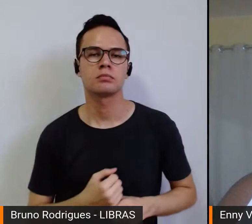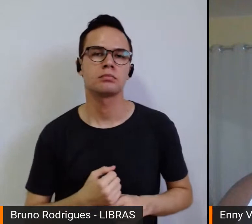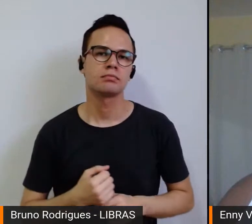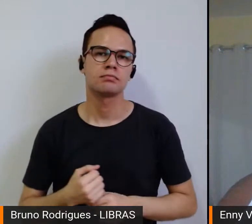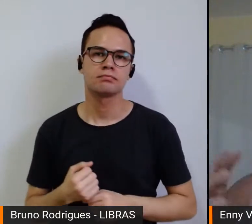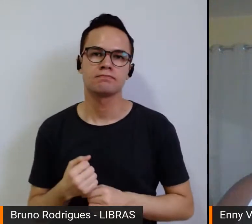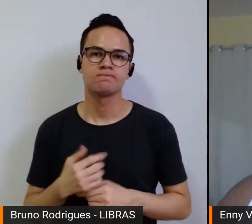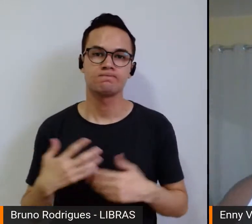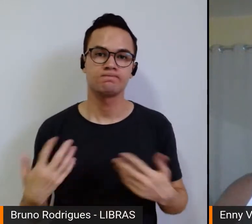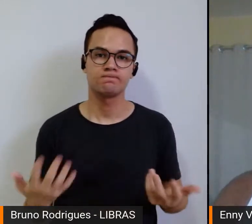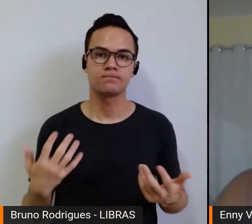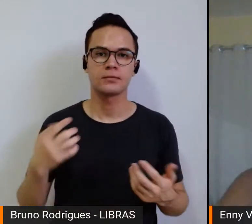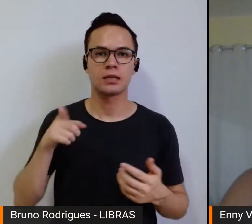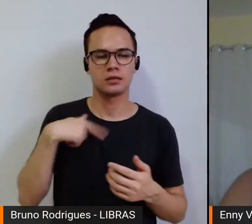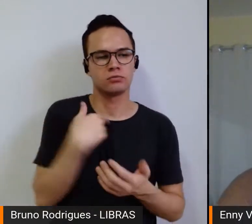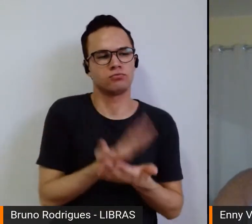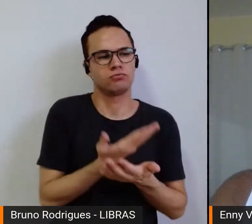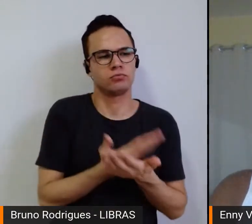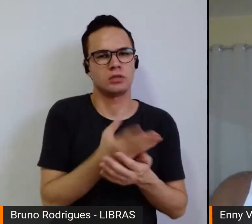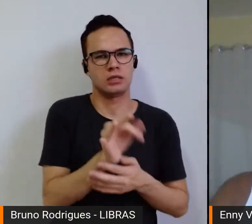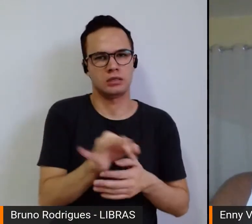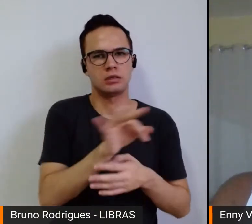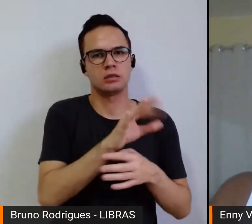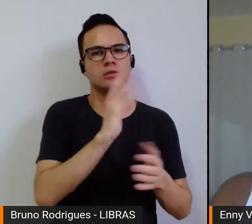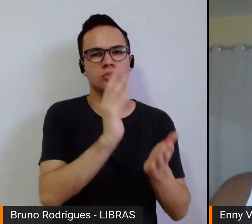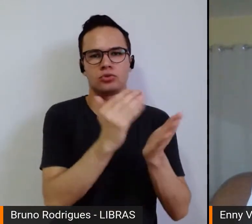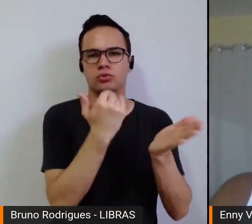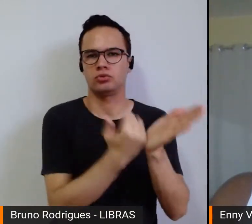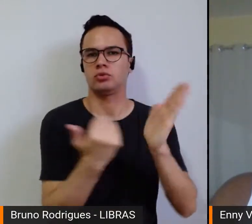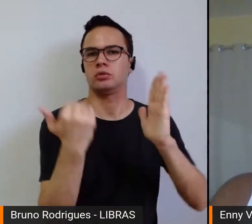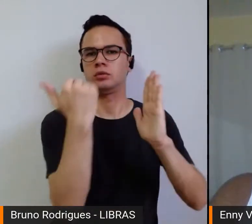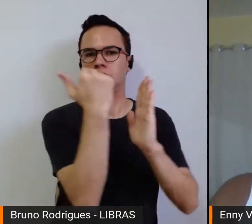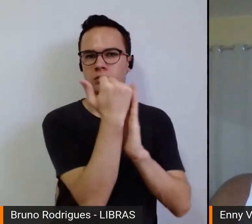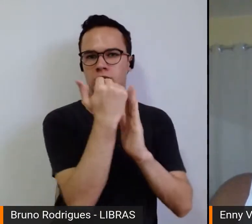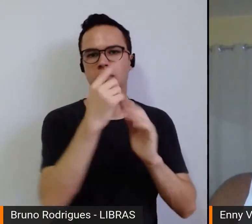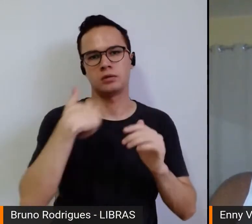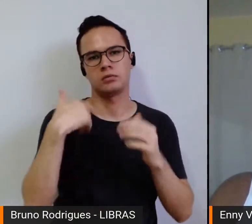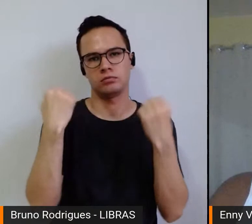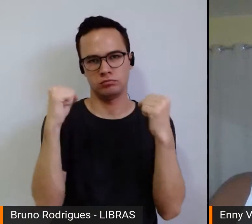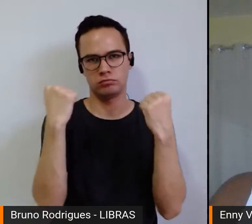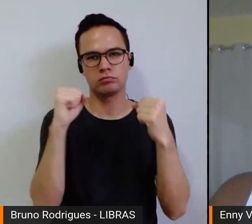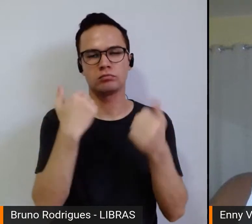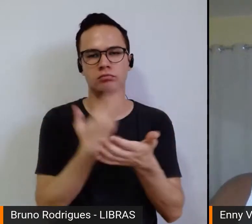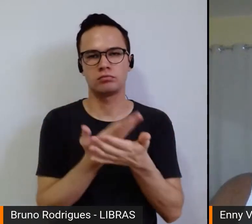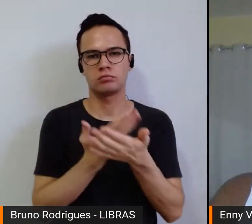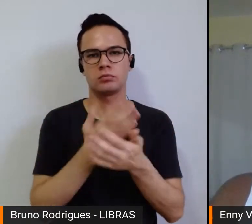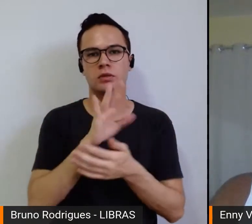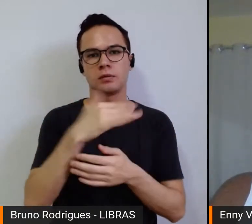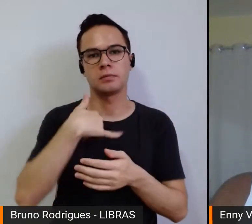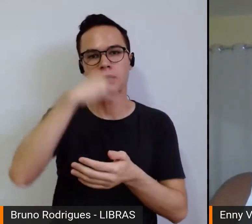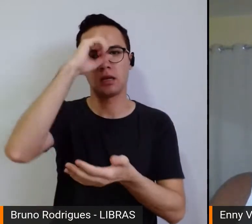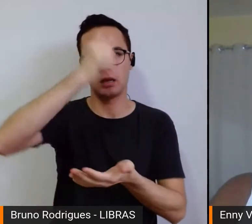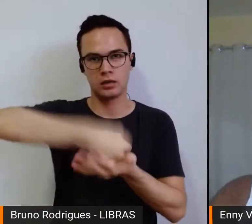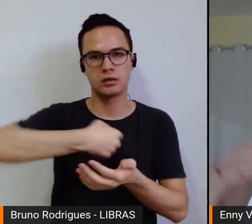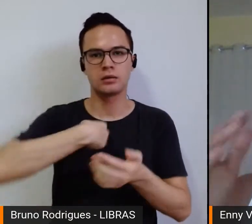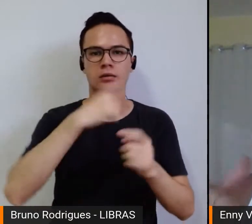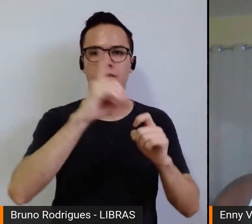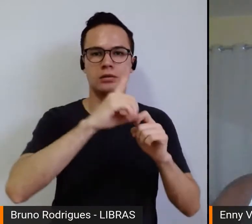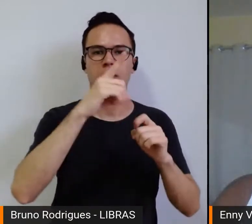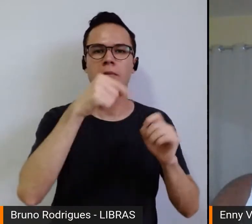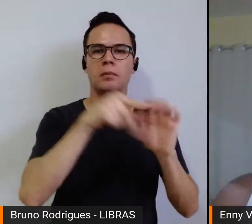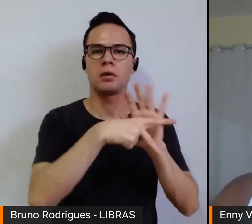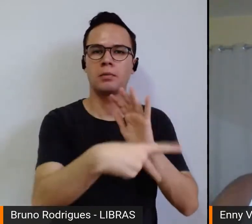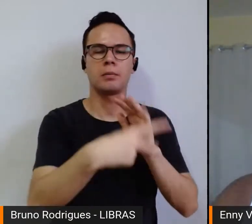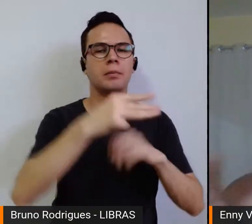eu, no doutorado, eu sou, minha formação é educação física, mas eu decidi fazer o meu doutorado em história, meu